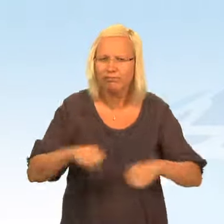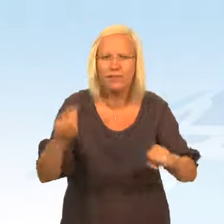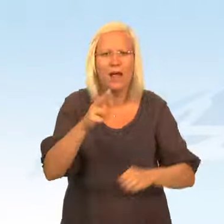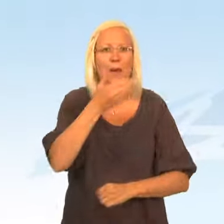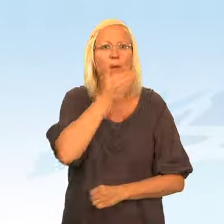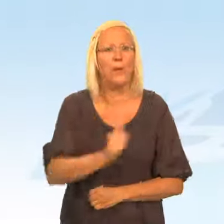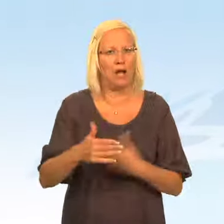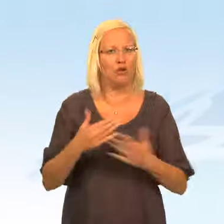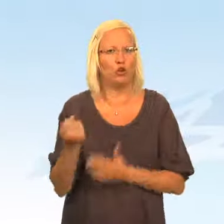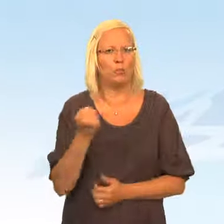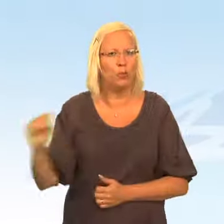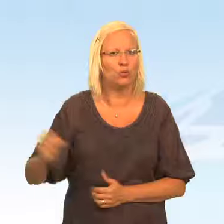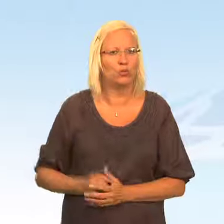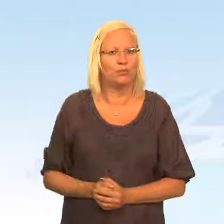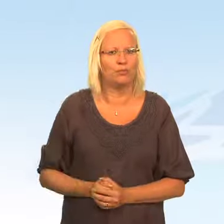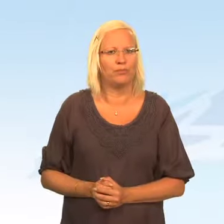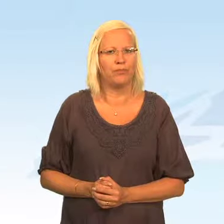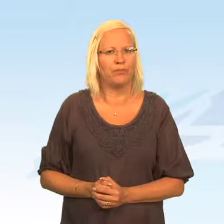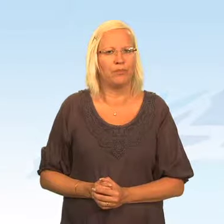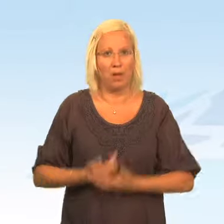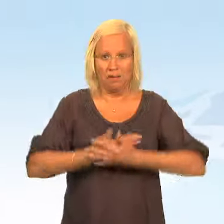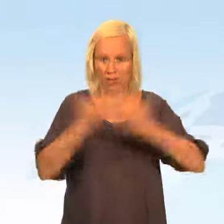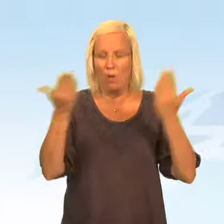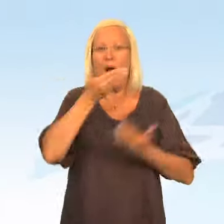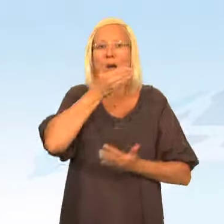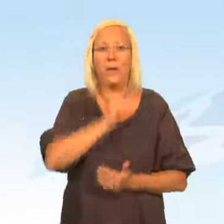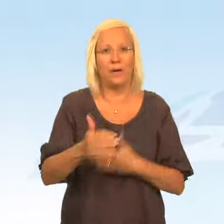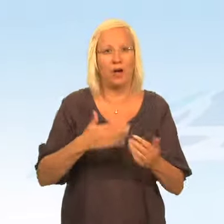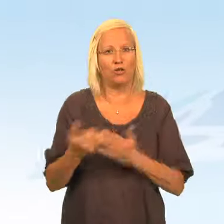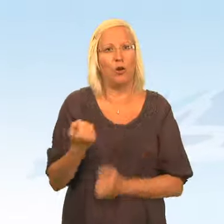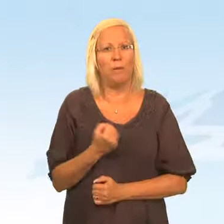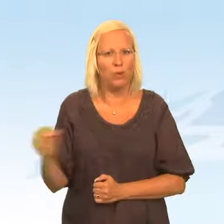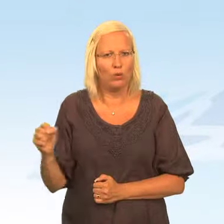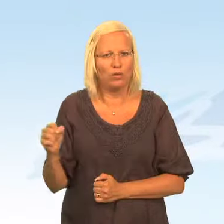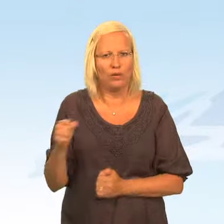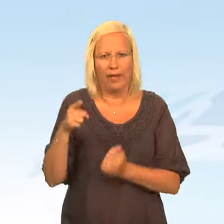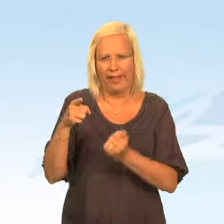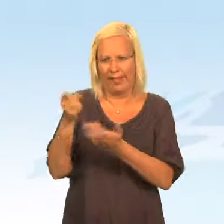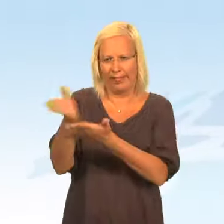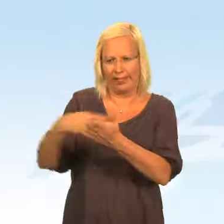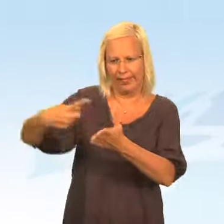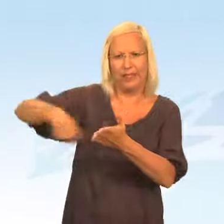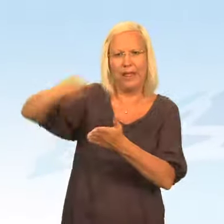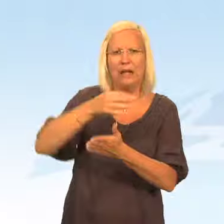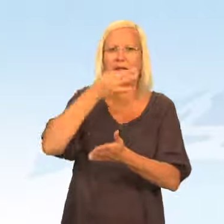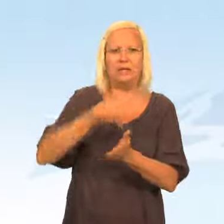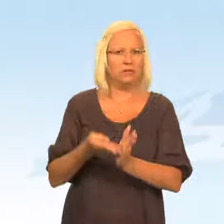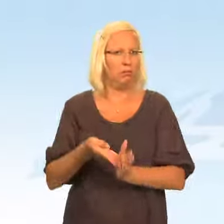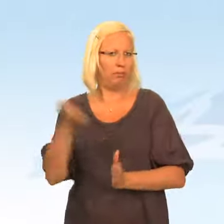Snabba reaktioner när unga begår brott. Många ungdomar begår brott. Och vissa riskerar att